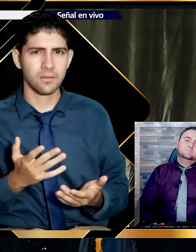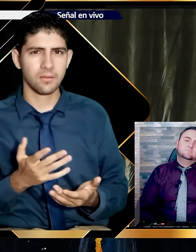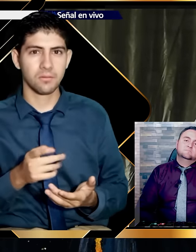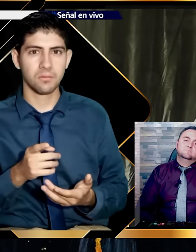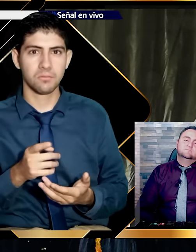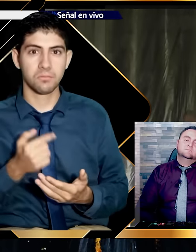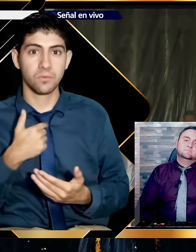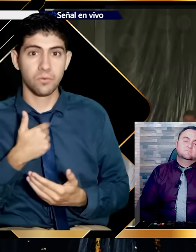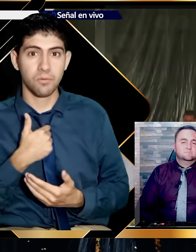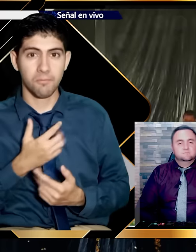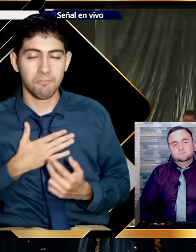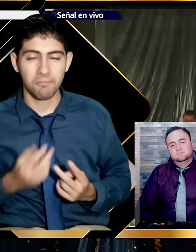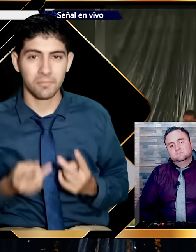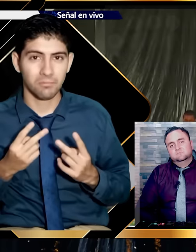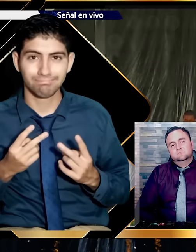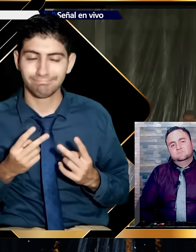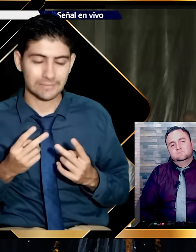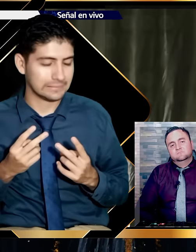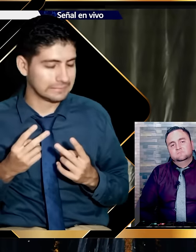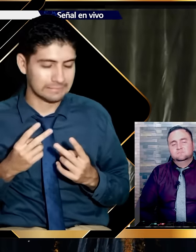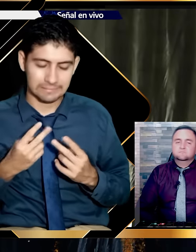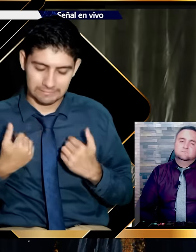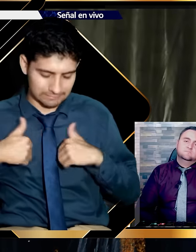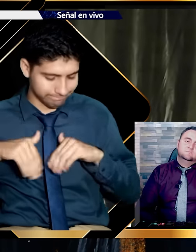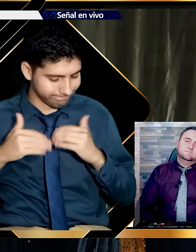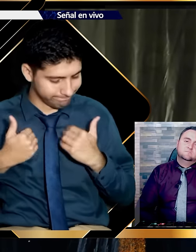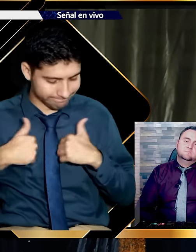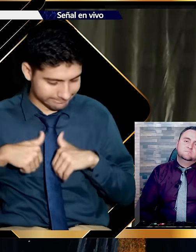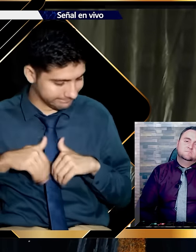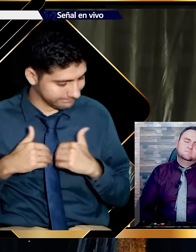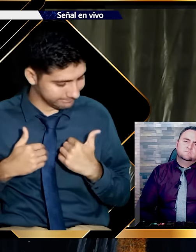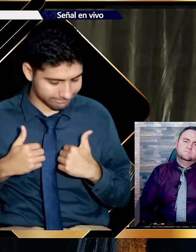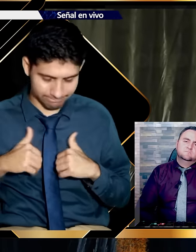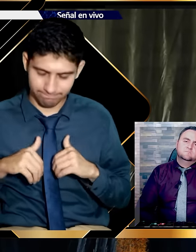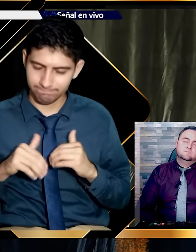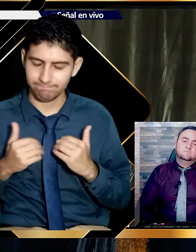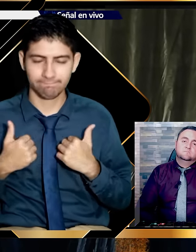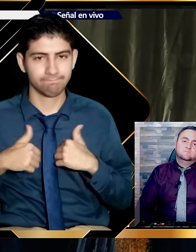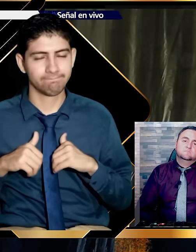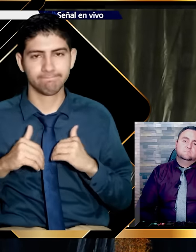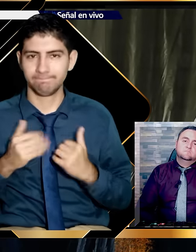No sé la suya. Pero la mía no era la mejor. Se lo digo con el alma. No era la mejor.